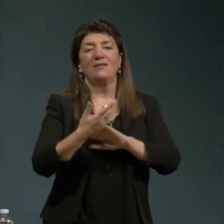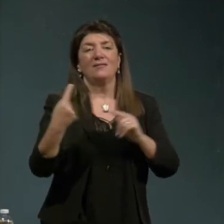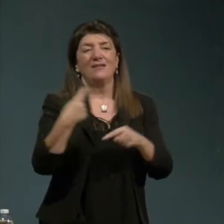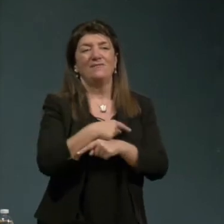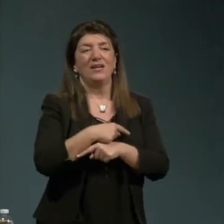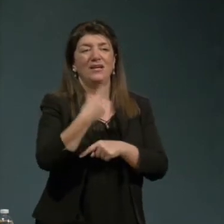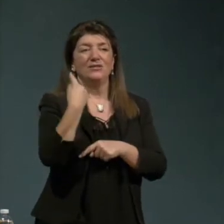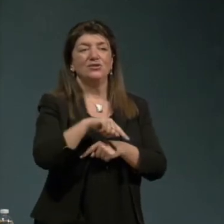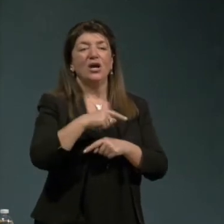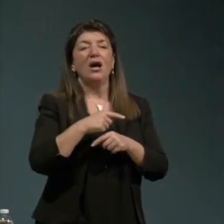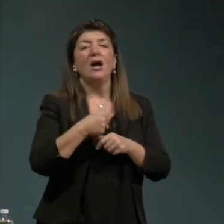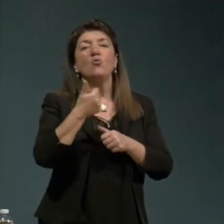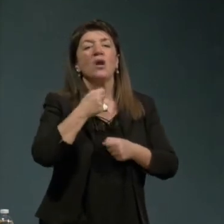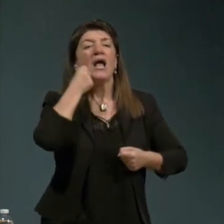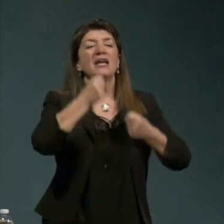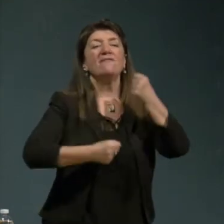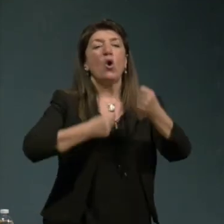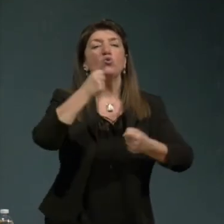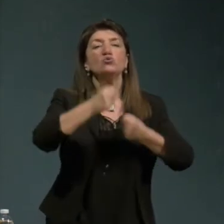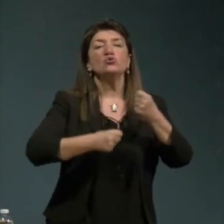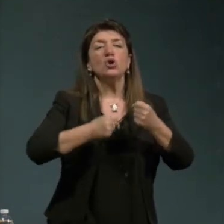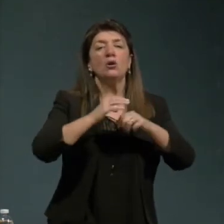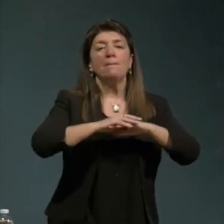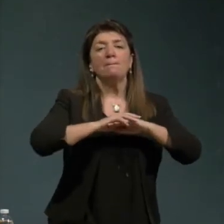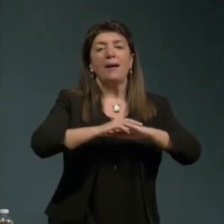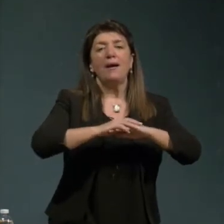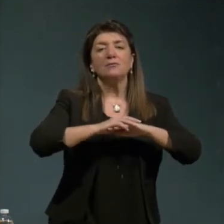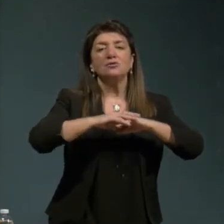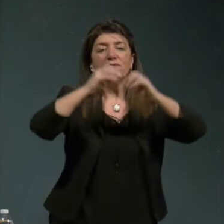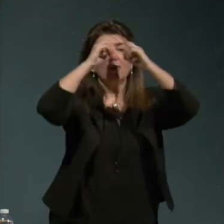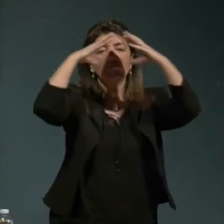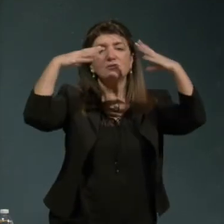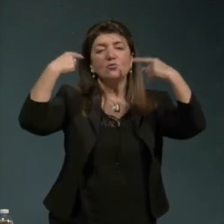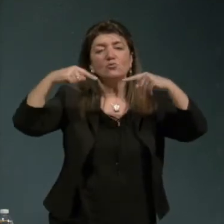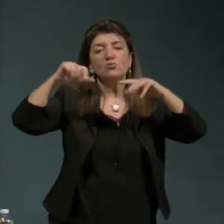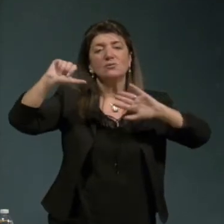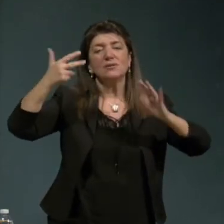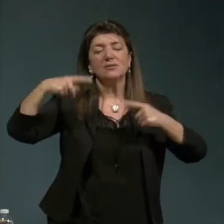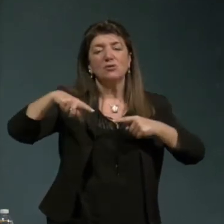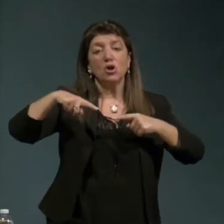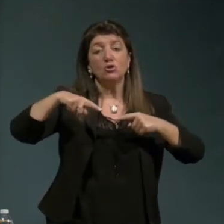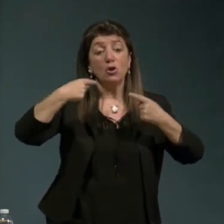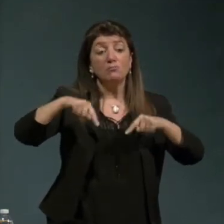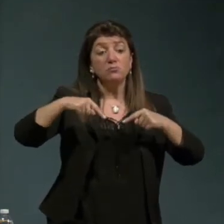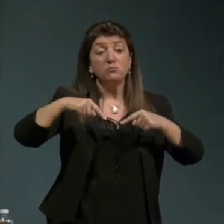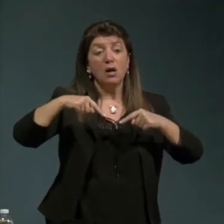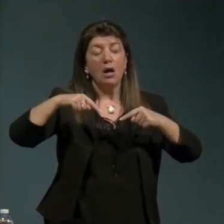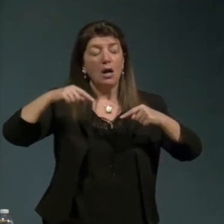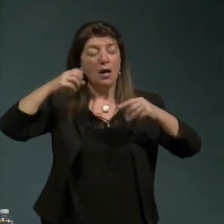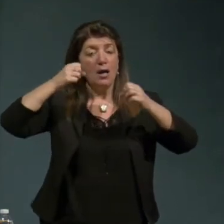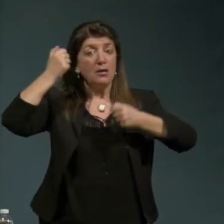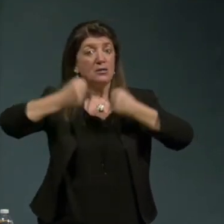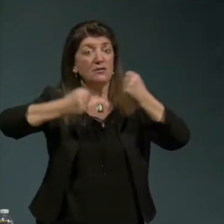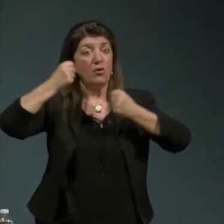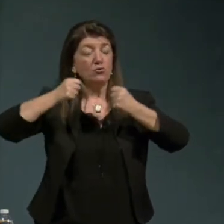sognata e prefigurata nel 68 si è intrecciata con la nascita e lo